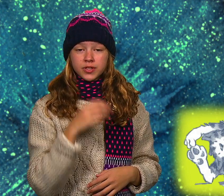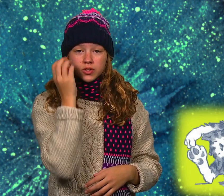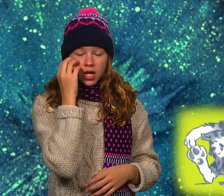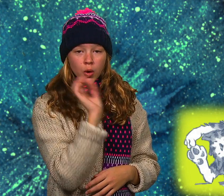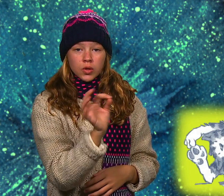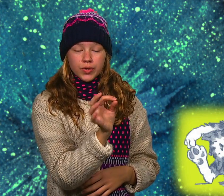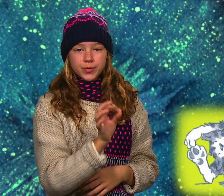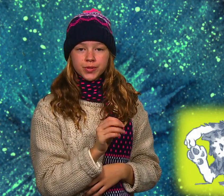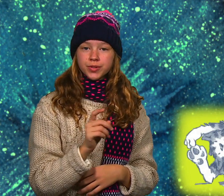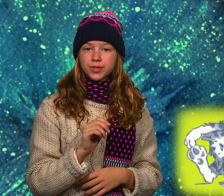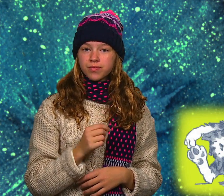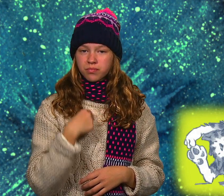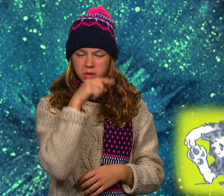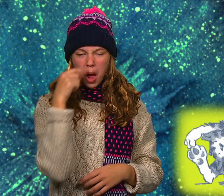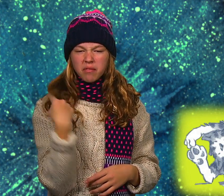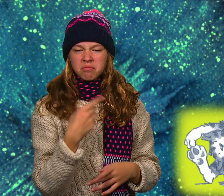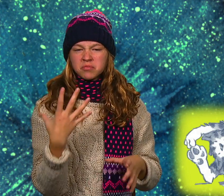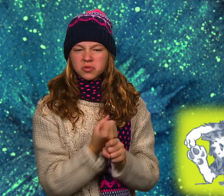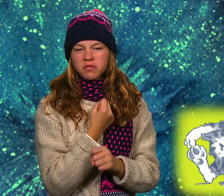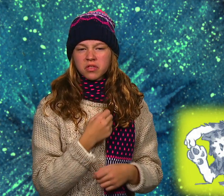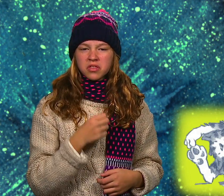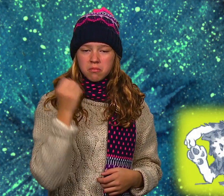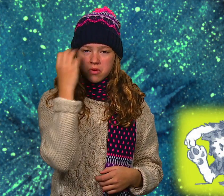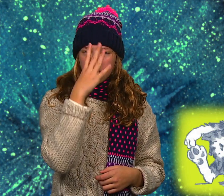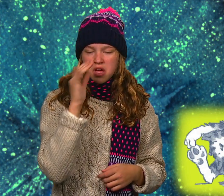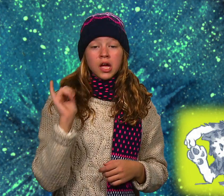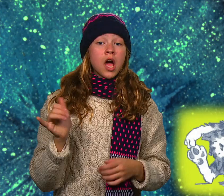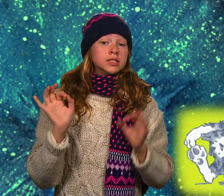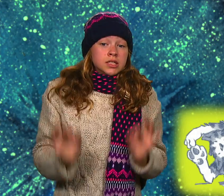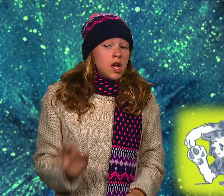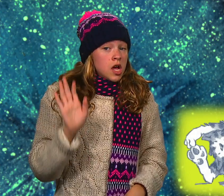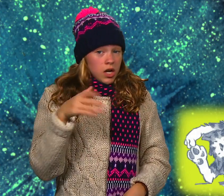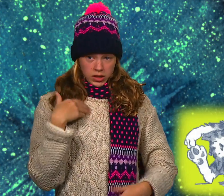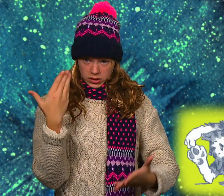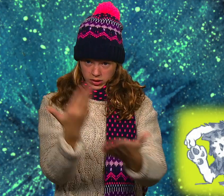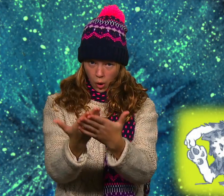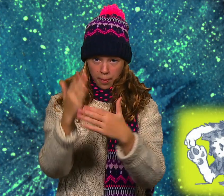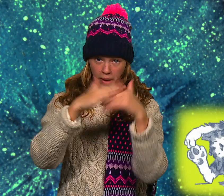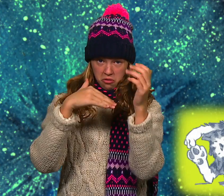Miau, genau. Und zur Sicherheit, da buddeln wir noch ein Loch. Genau.